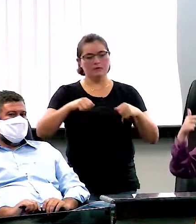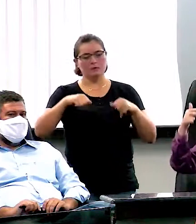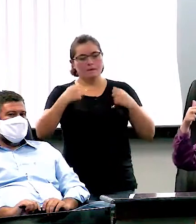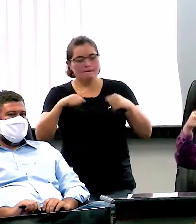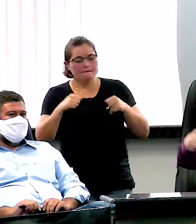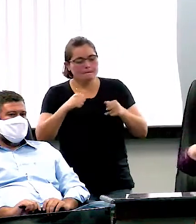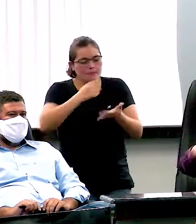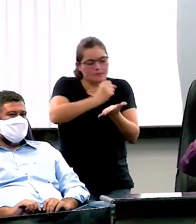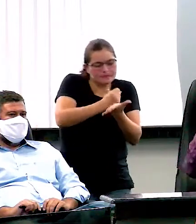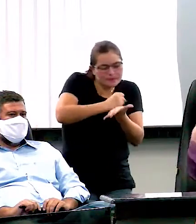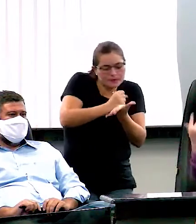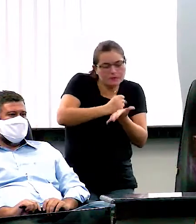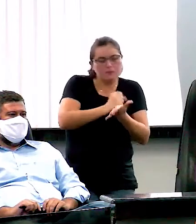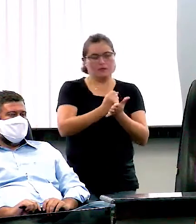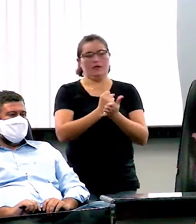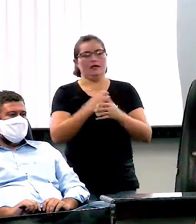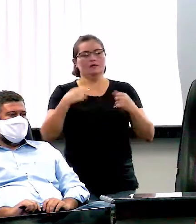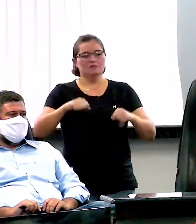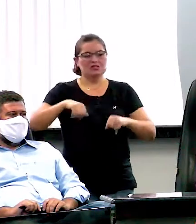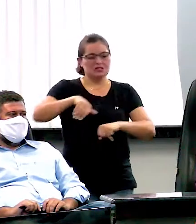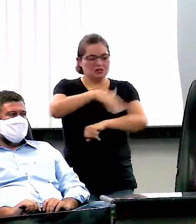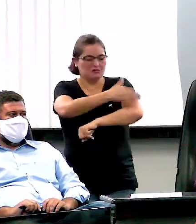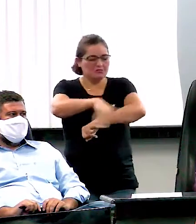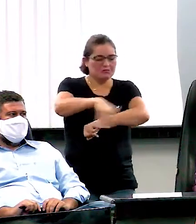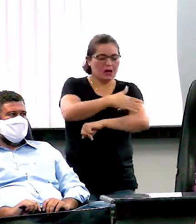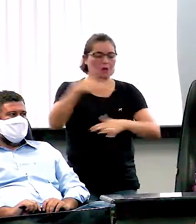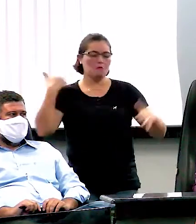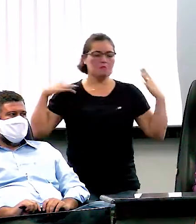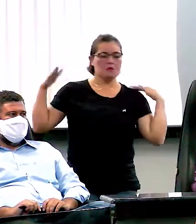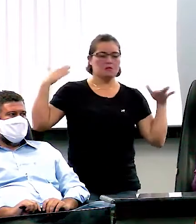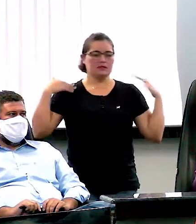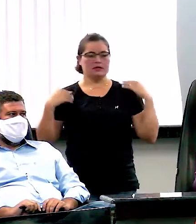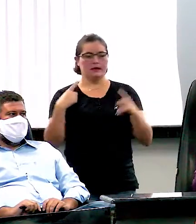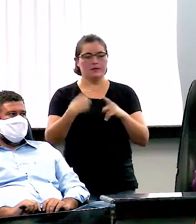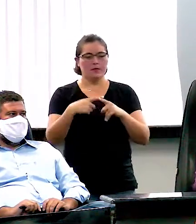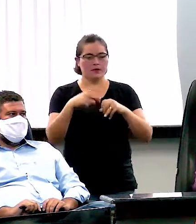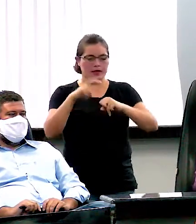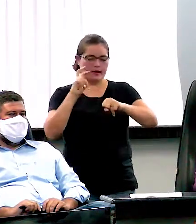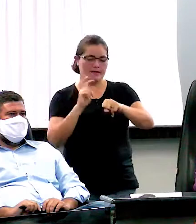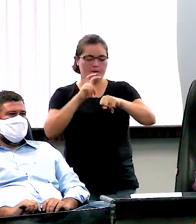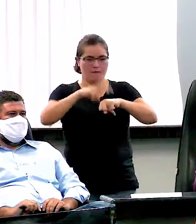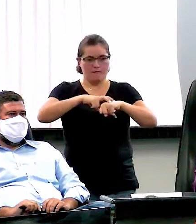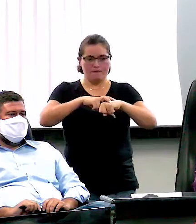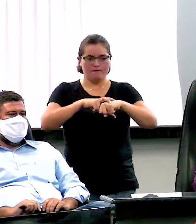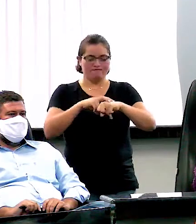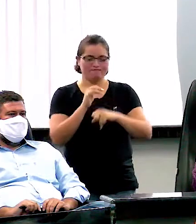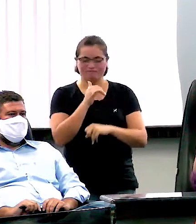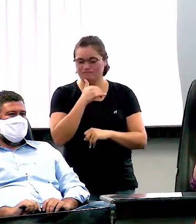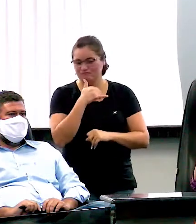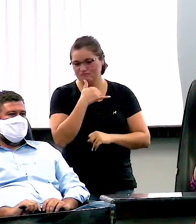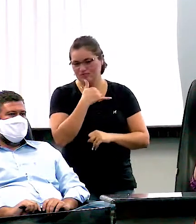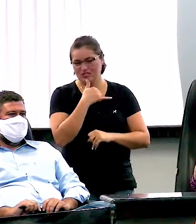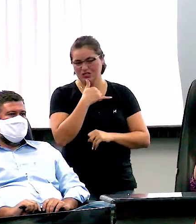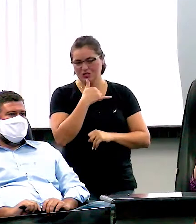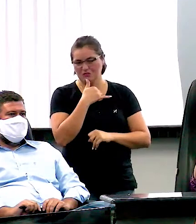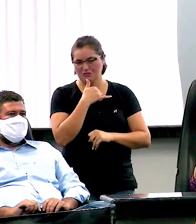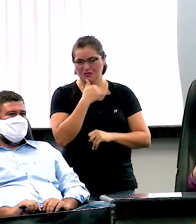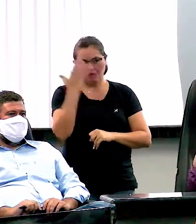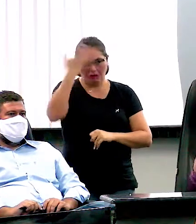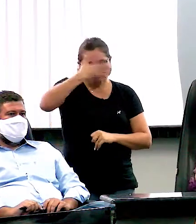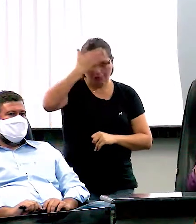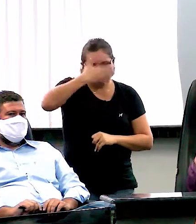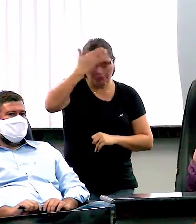farmácia, preciso estar circulando, porque é um vírus que, infelizmente, a gente não consegue ver.